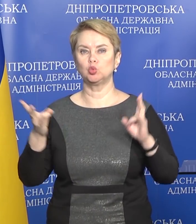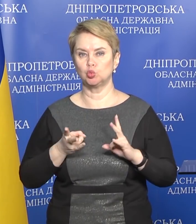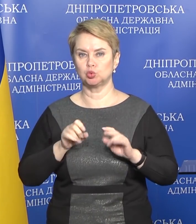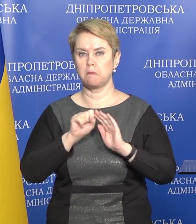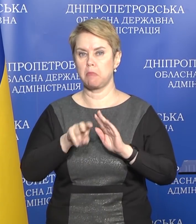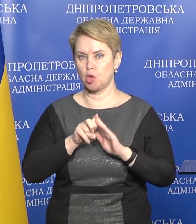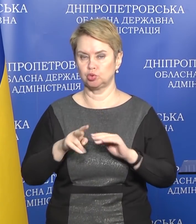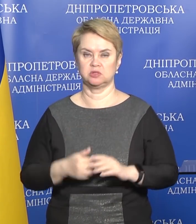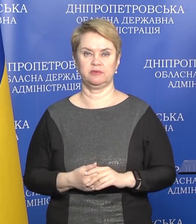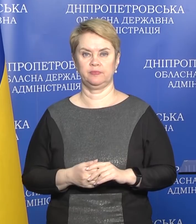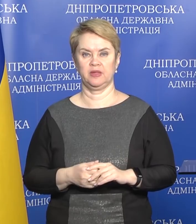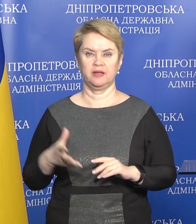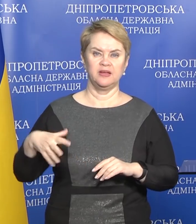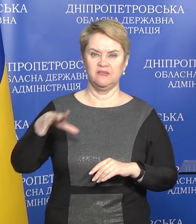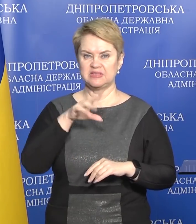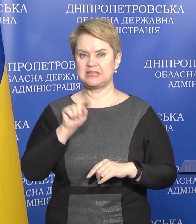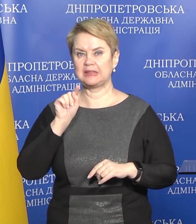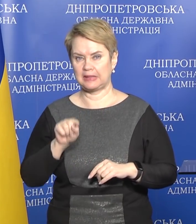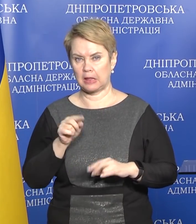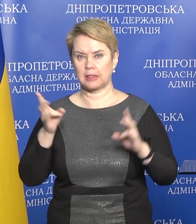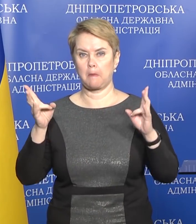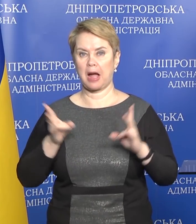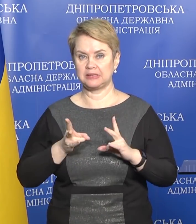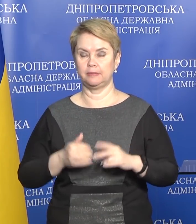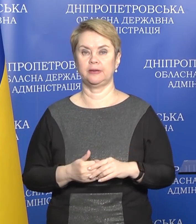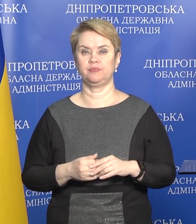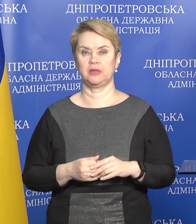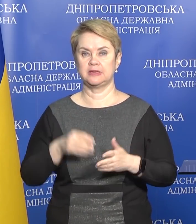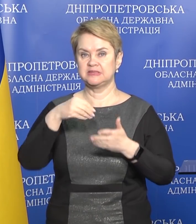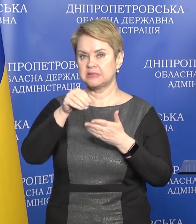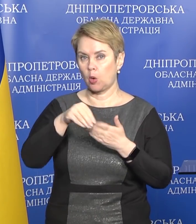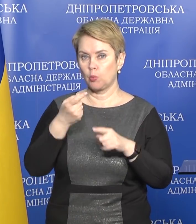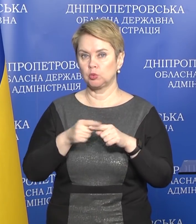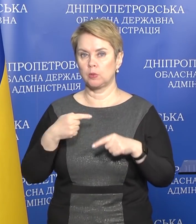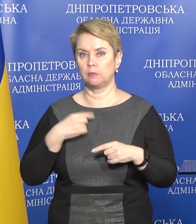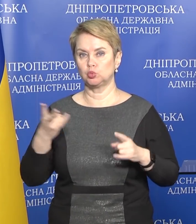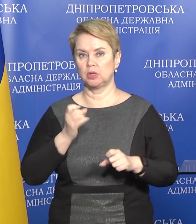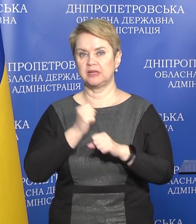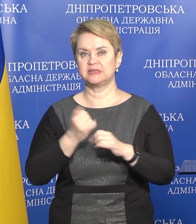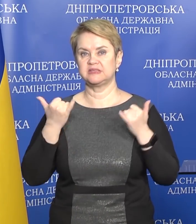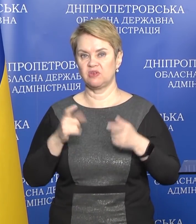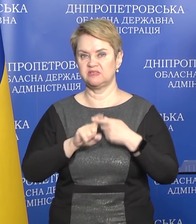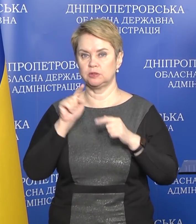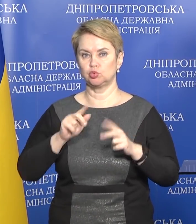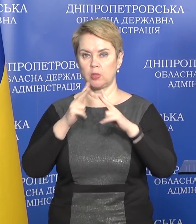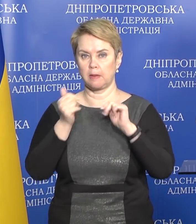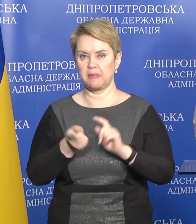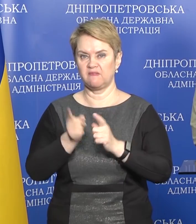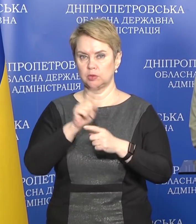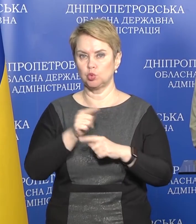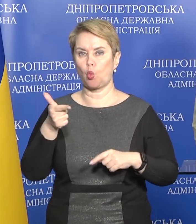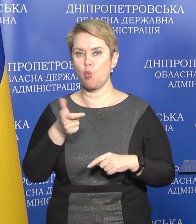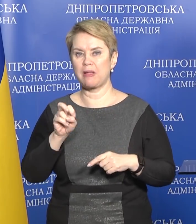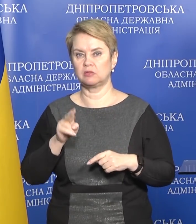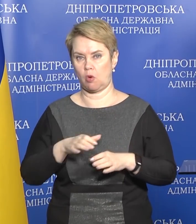беженцев, на все те необходимые закупки, которые нам надо делать сейчас, в связи с тем, что Днепр превратился в